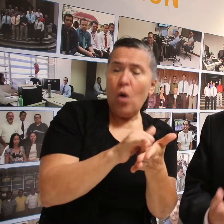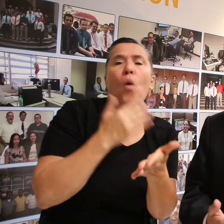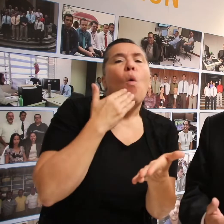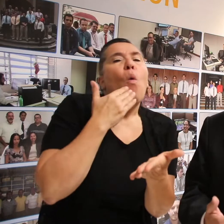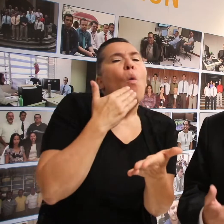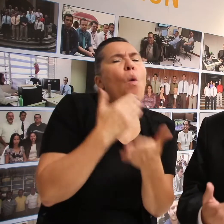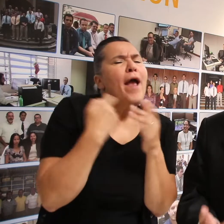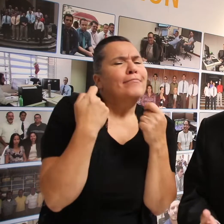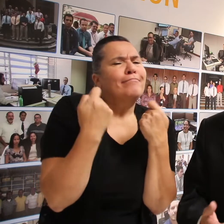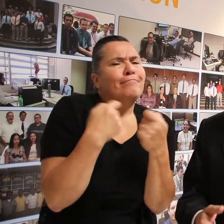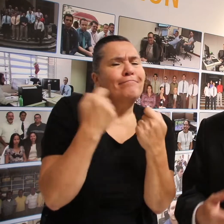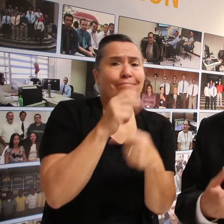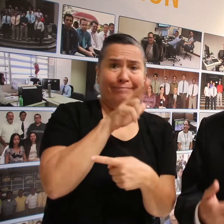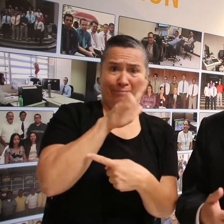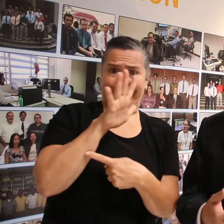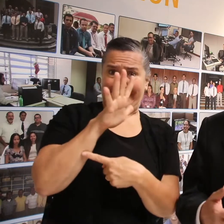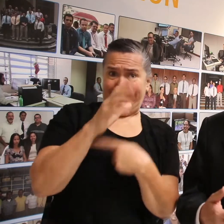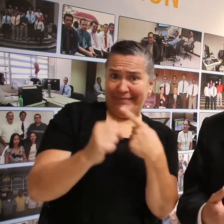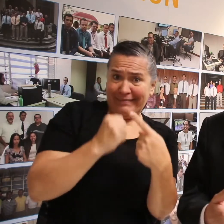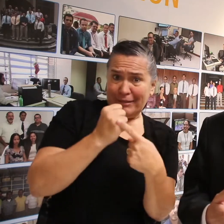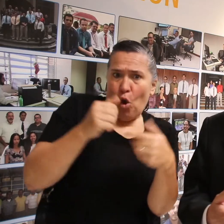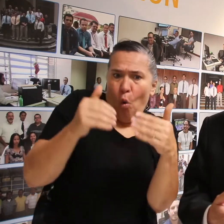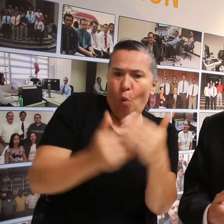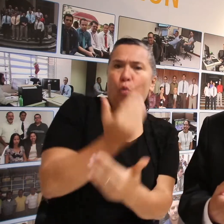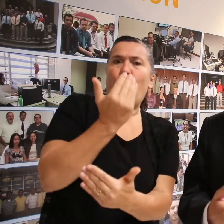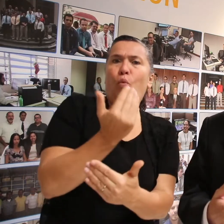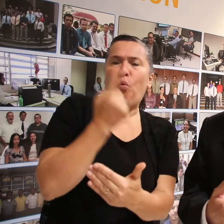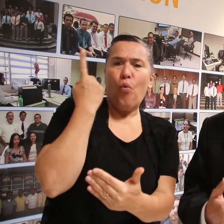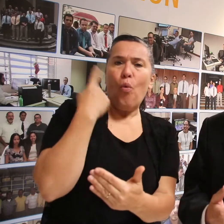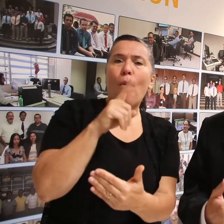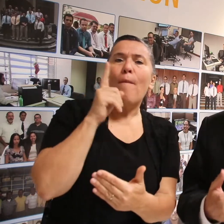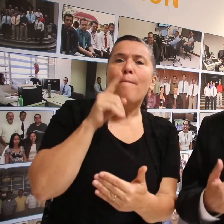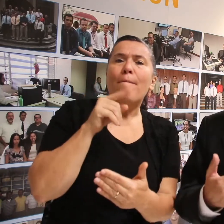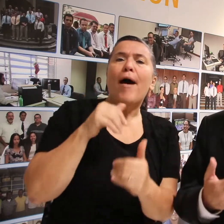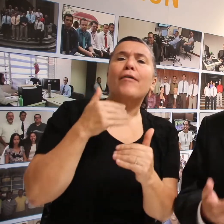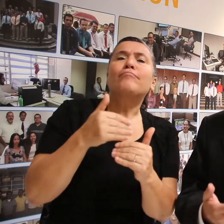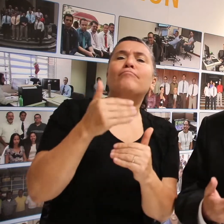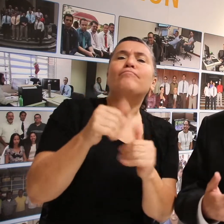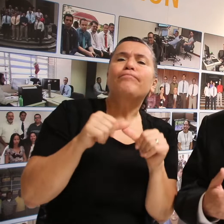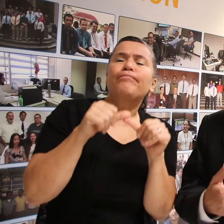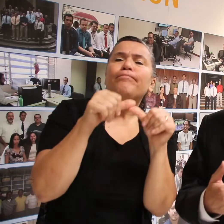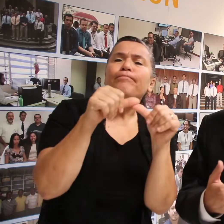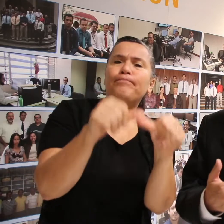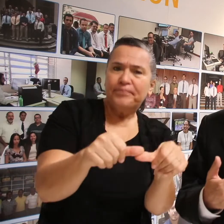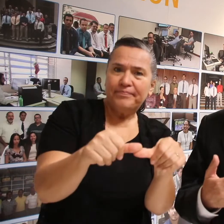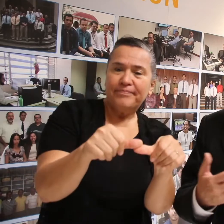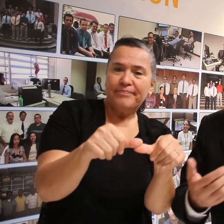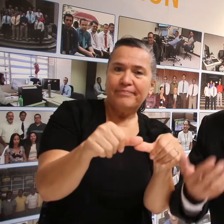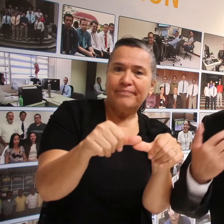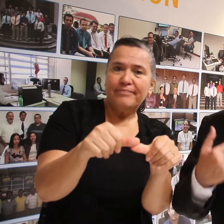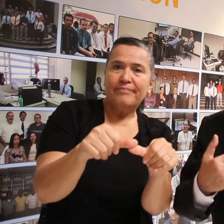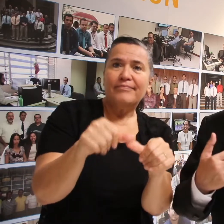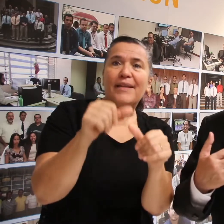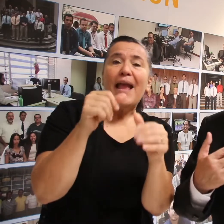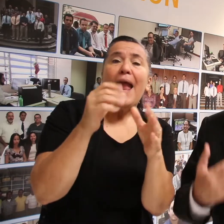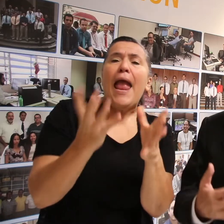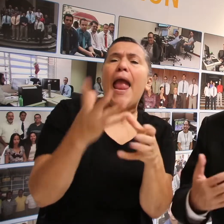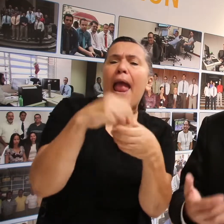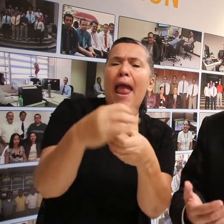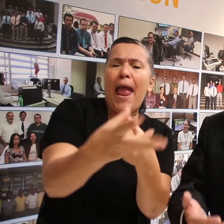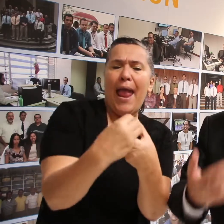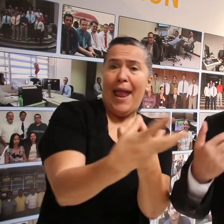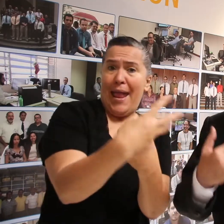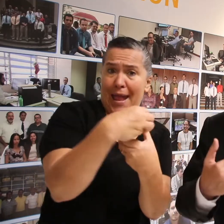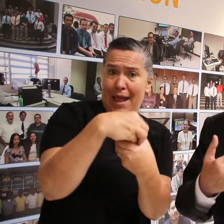bueno celebrar 35 años de innovación para también continuar incorporando